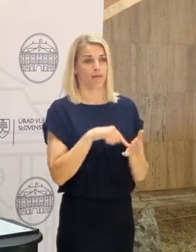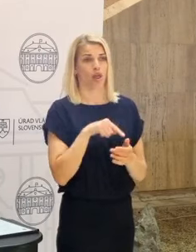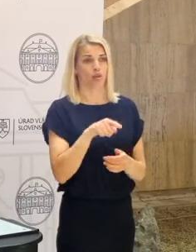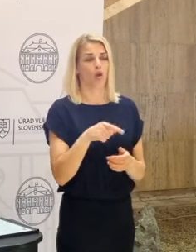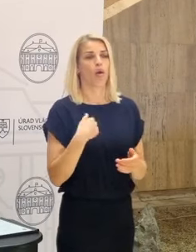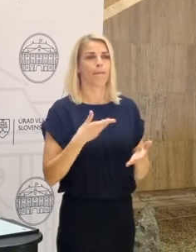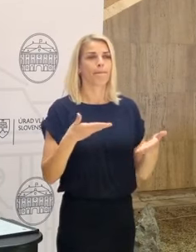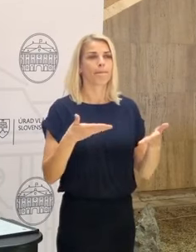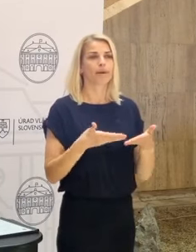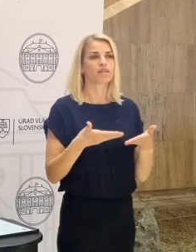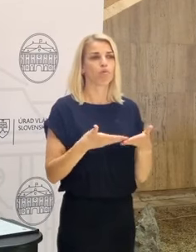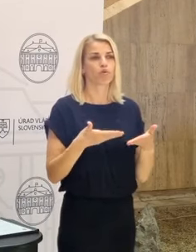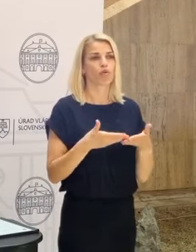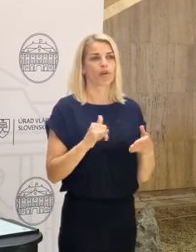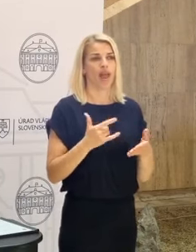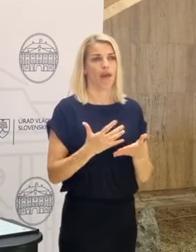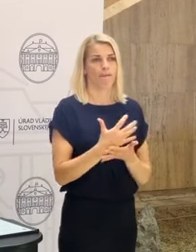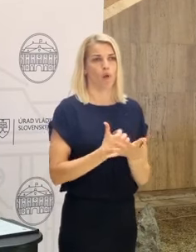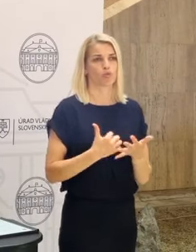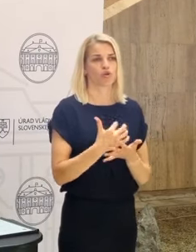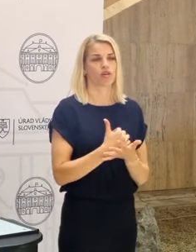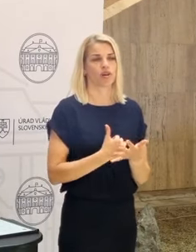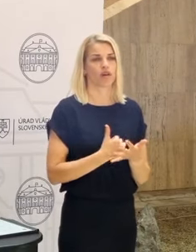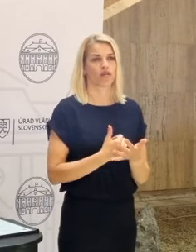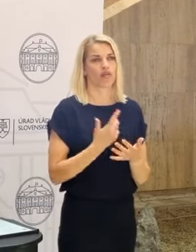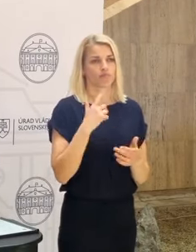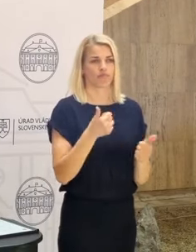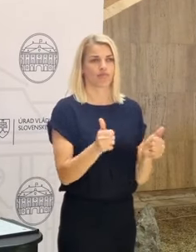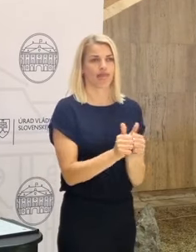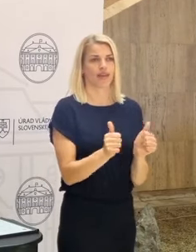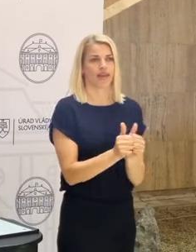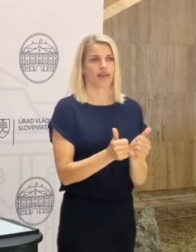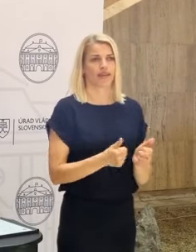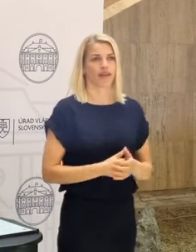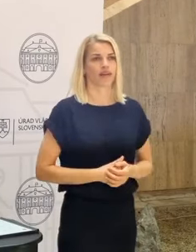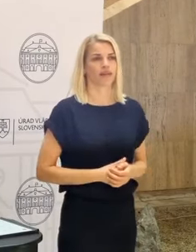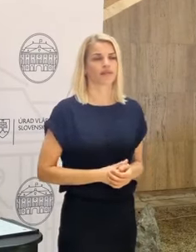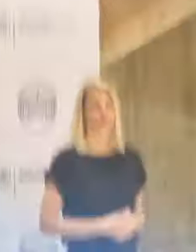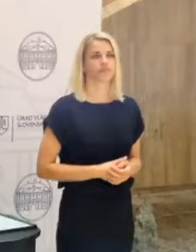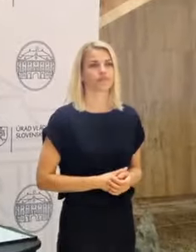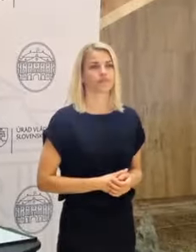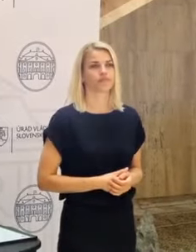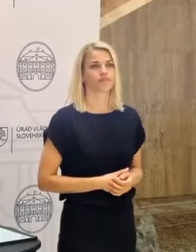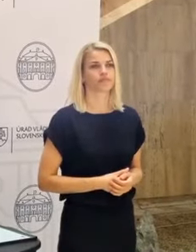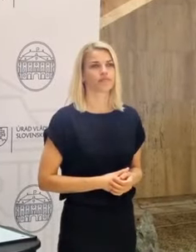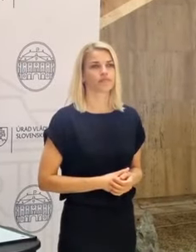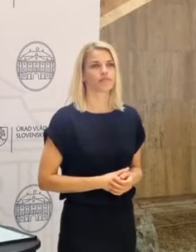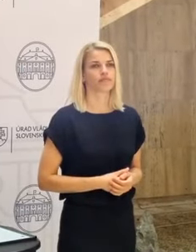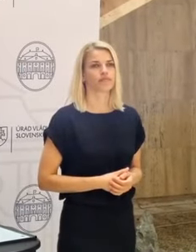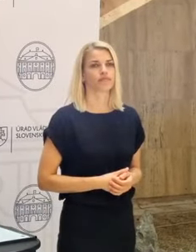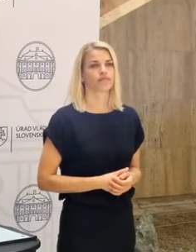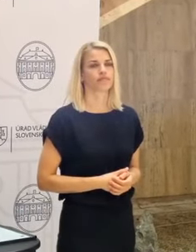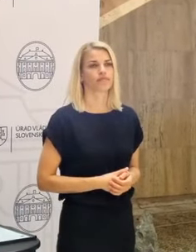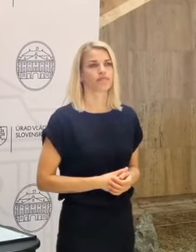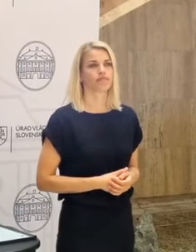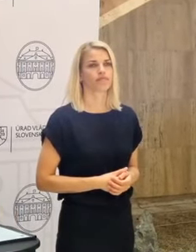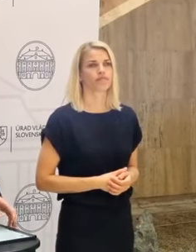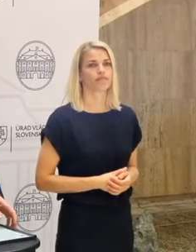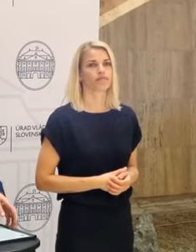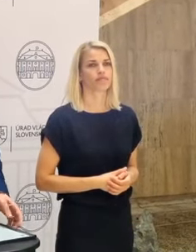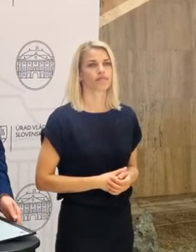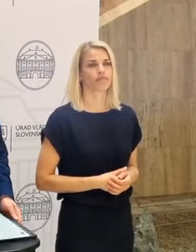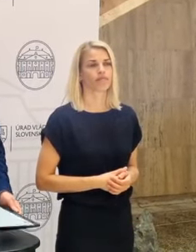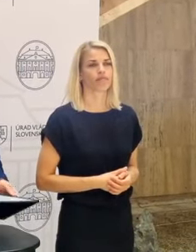prispôsobili aj to použitie. Aby to bolo 1 k 1. Máme za sobou naozaj veľmi turbulentné dni, najmä v